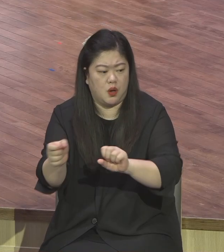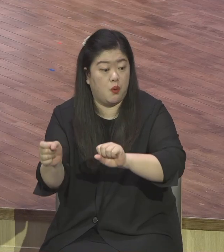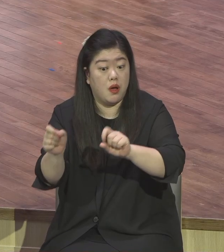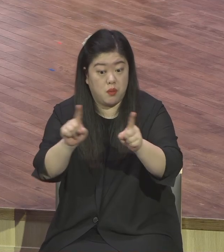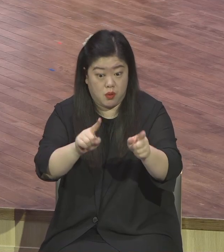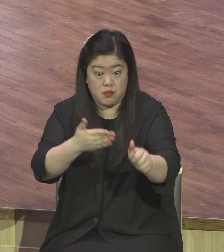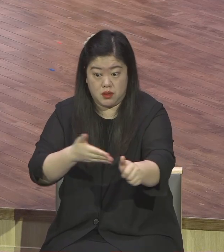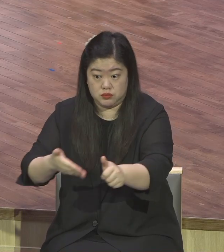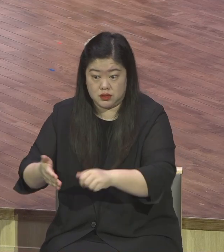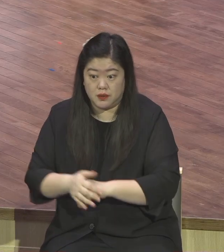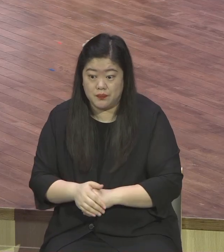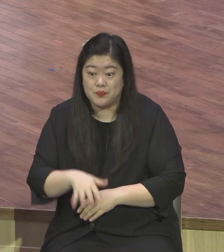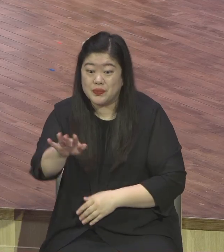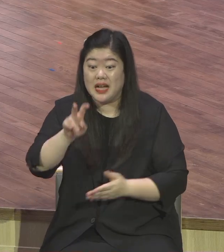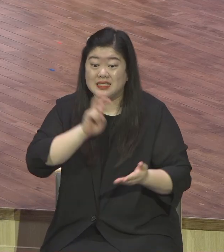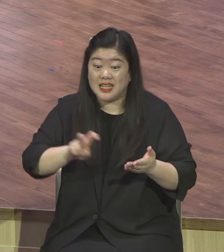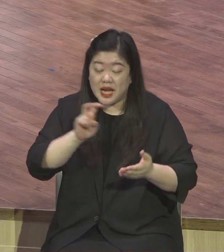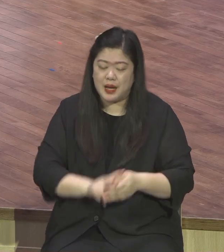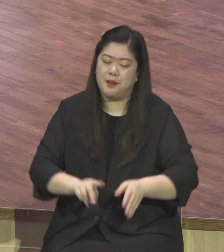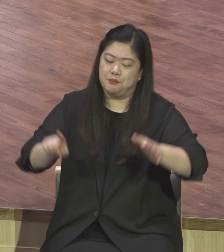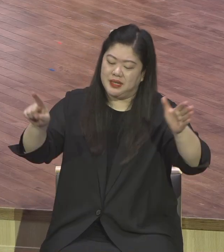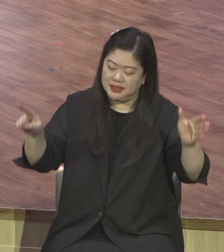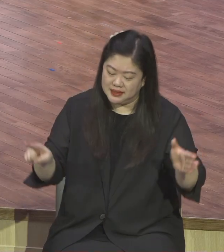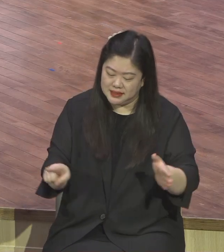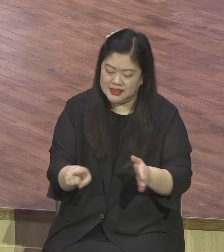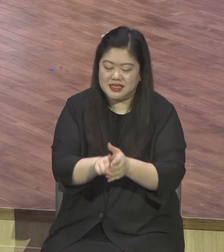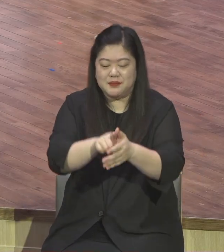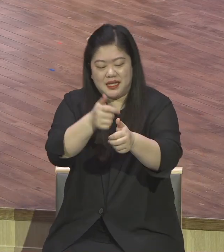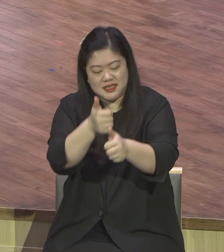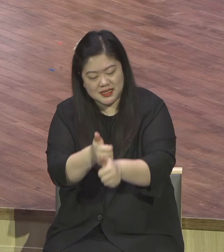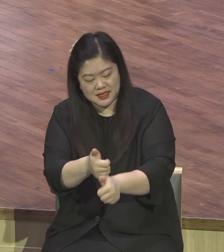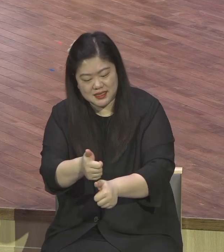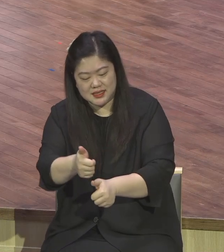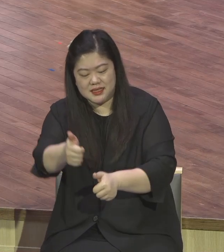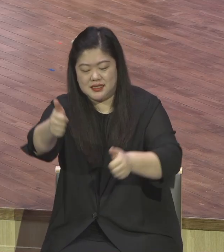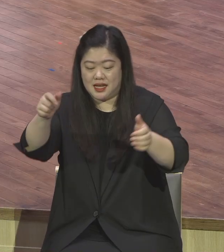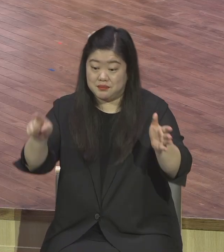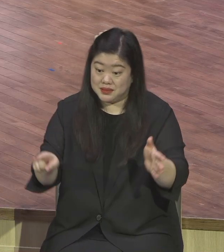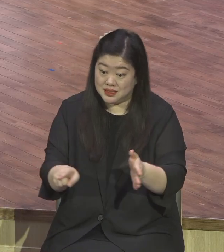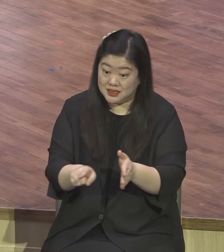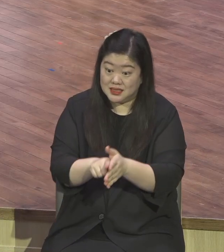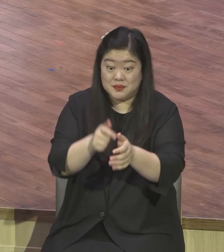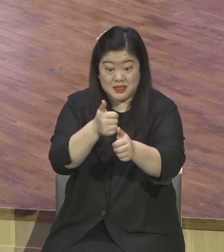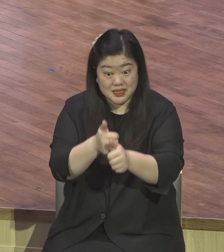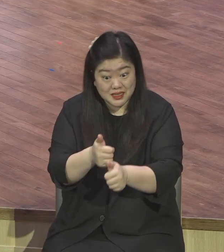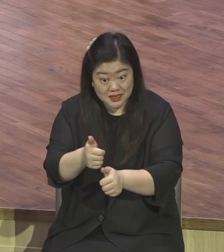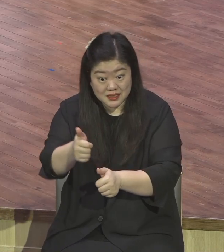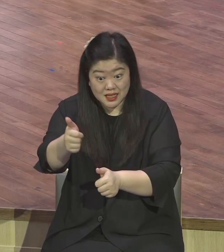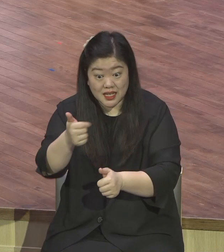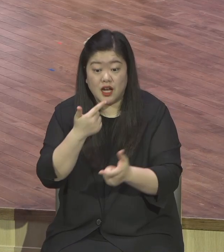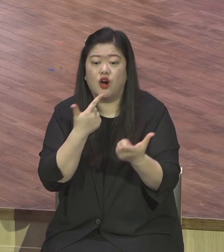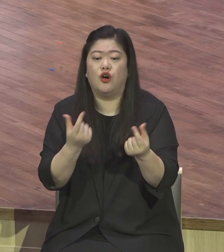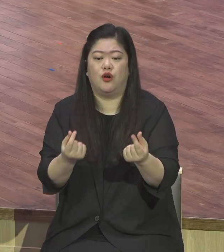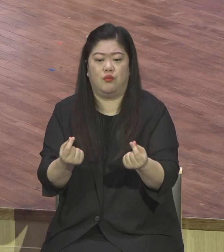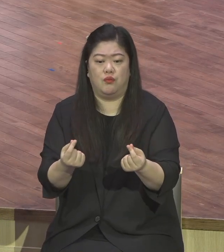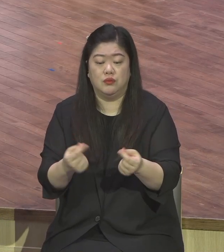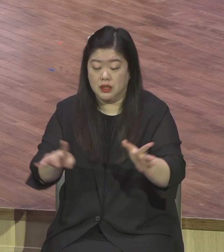믿음이 이긴다 믿음으로 사는 사람에 나오는 고백이 뭐냐 은혜입니다 라고 하나님의